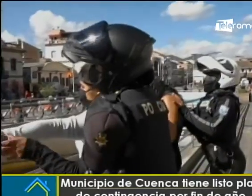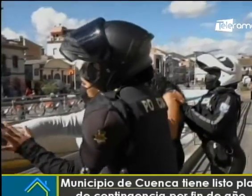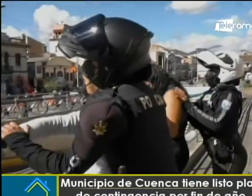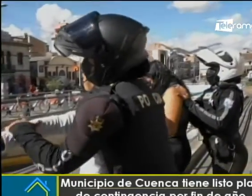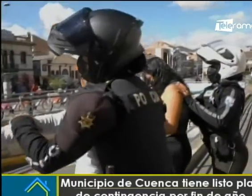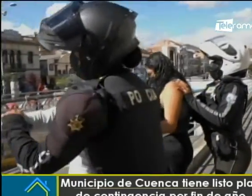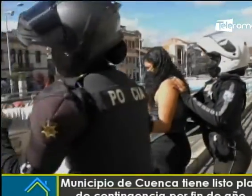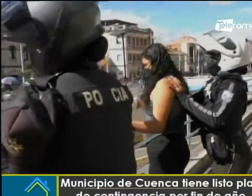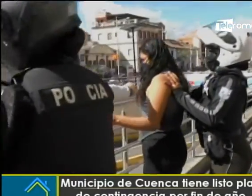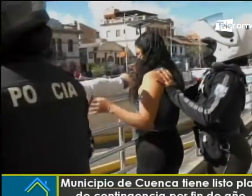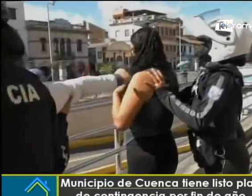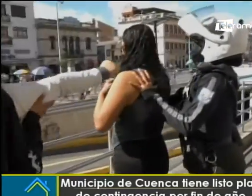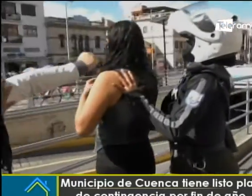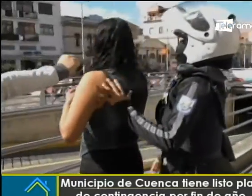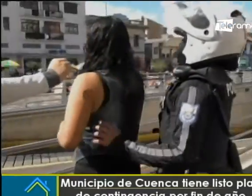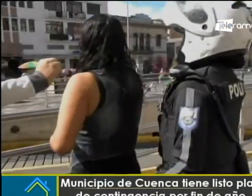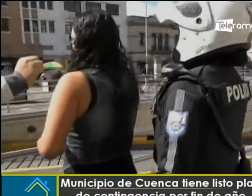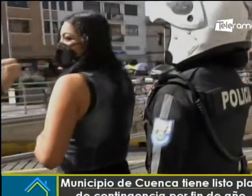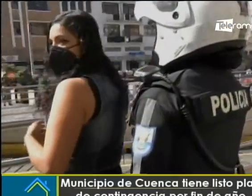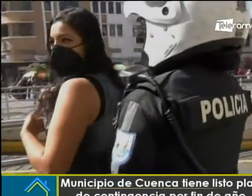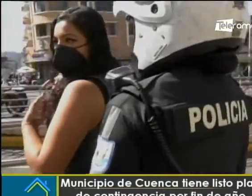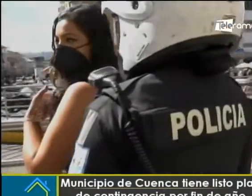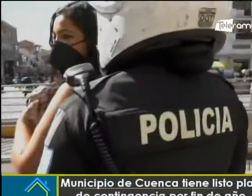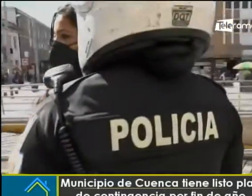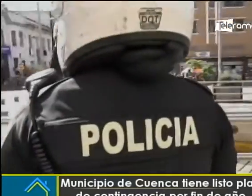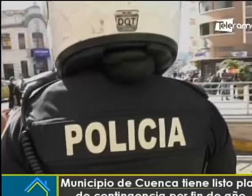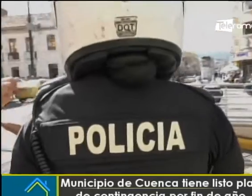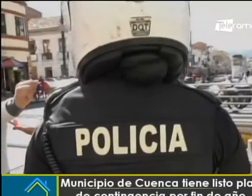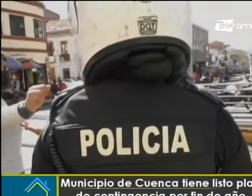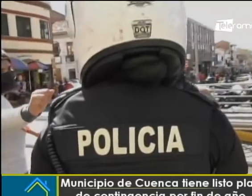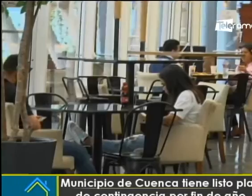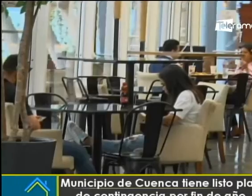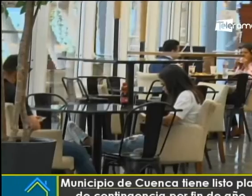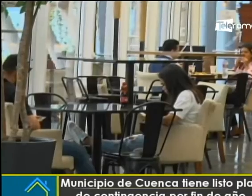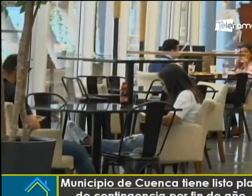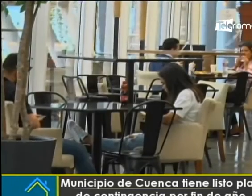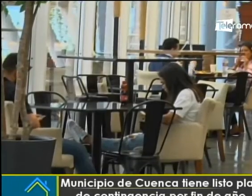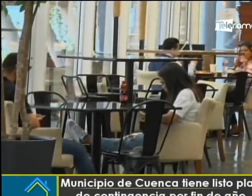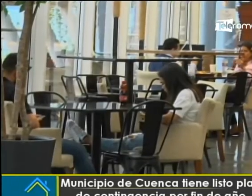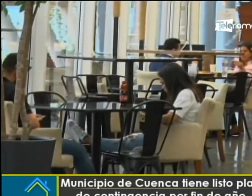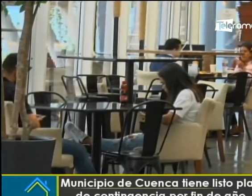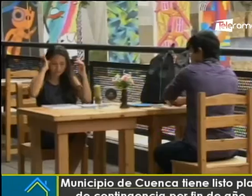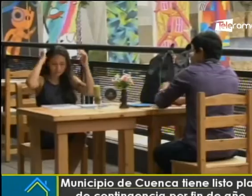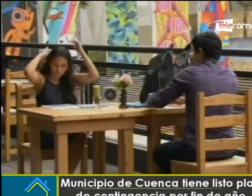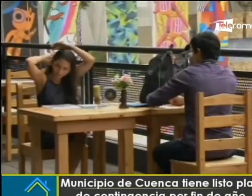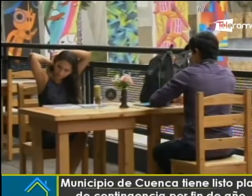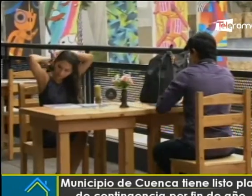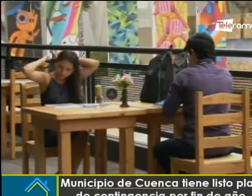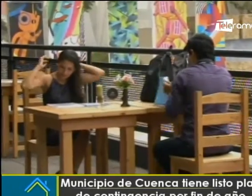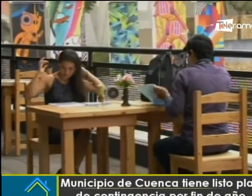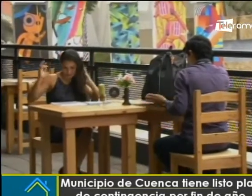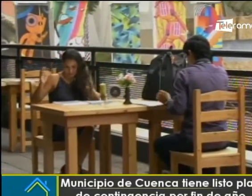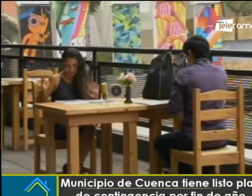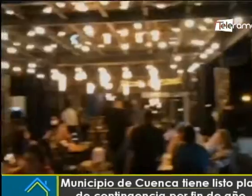de diciembre se suspendió, por ejemplo, el concurso de Años Viejos. Sin embargo, es común que los ciudadanos se reúnan